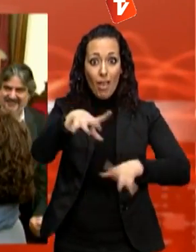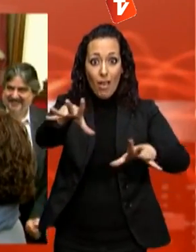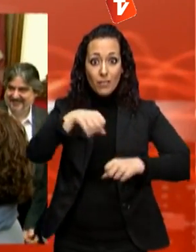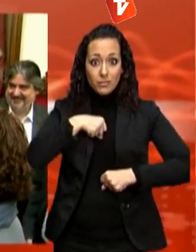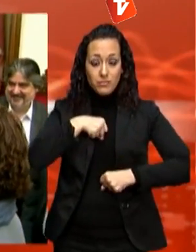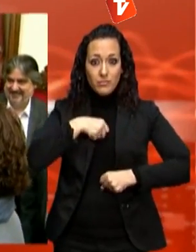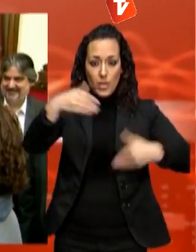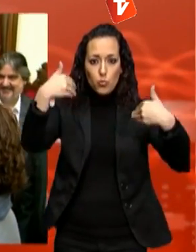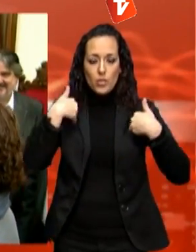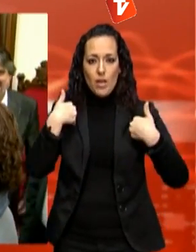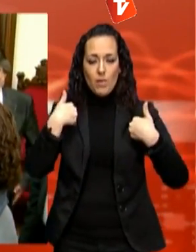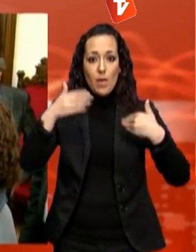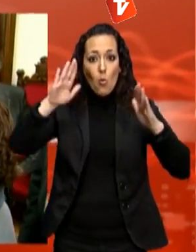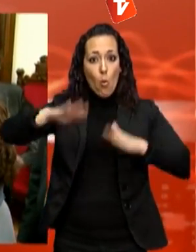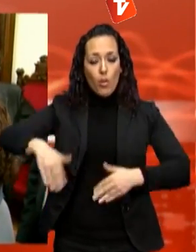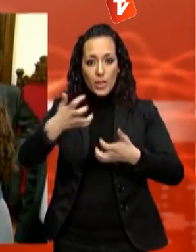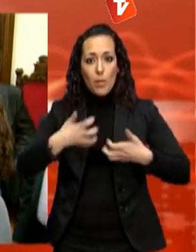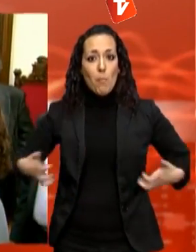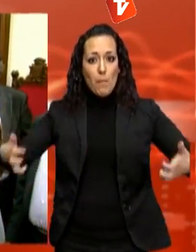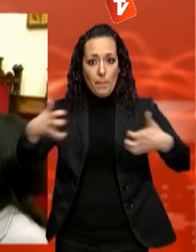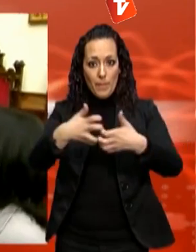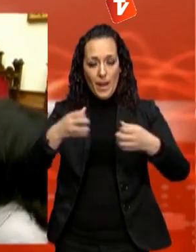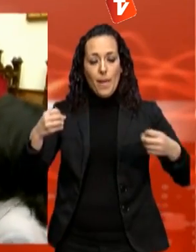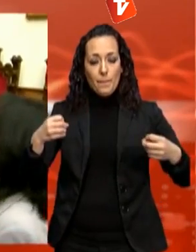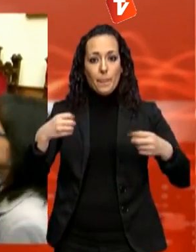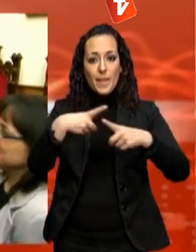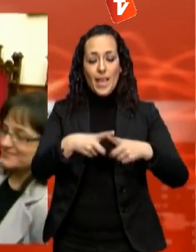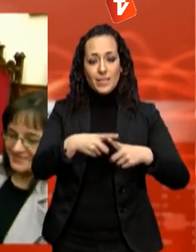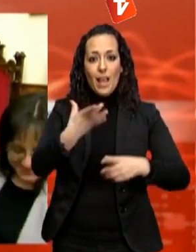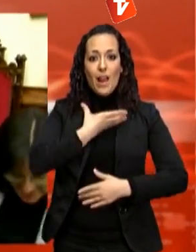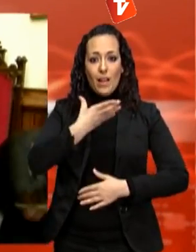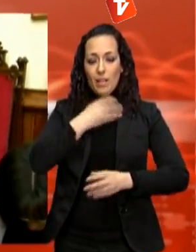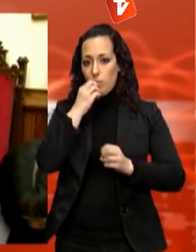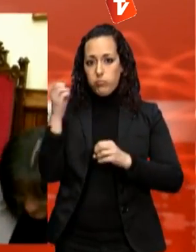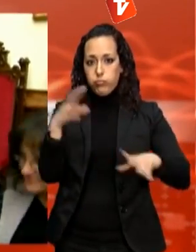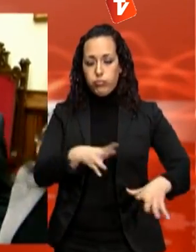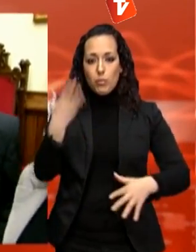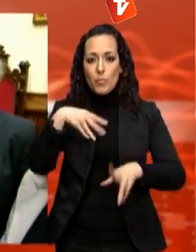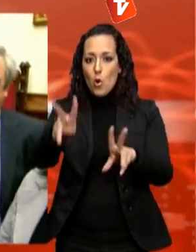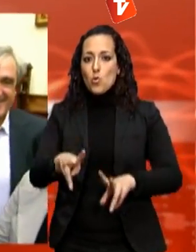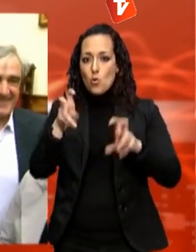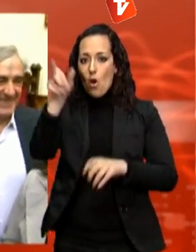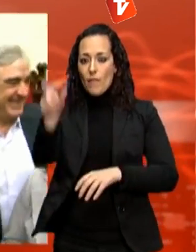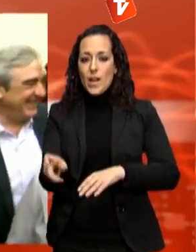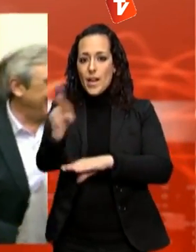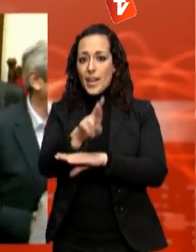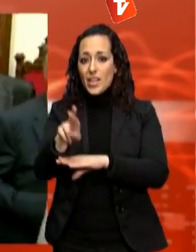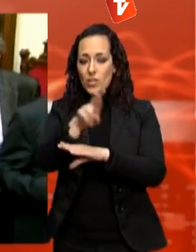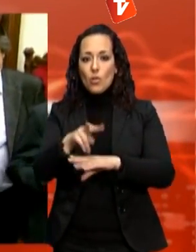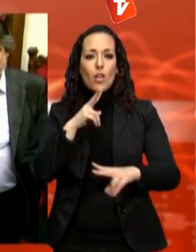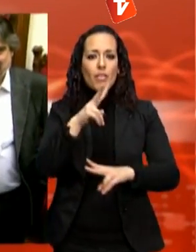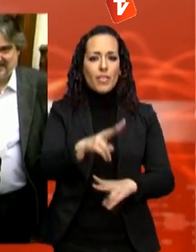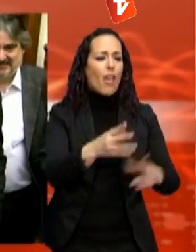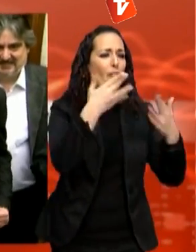que va fer efectiva en el darrer ple ordinari del mes de febrer, celebrat el dia 28. La nova regidora ha rebut les felicitacions dels companys de partit,